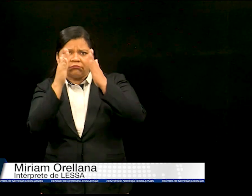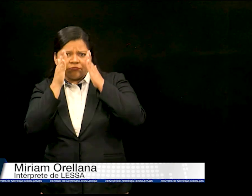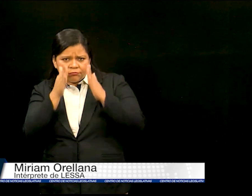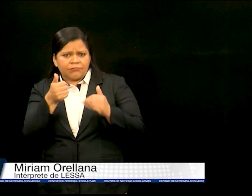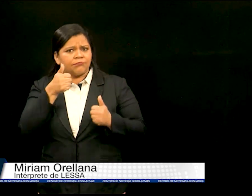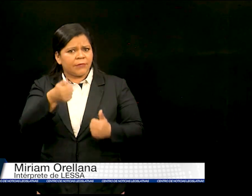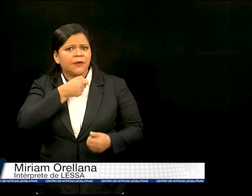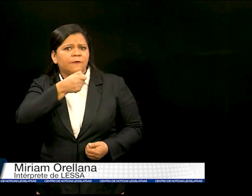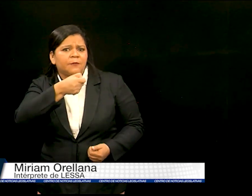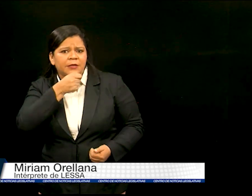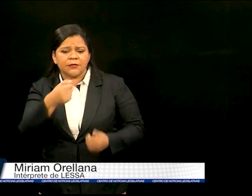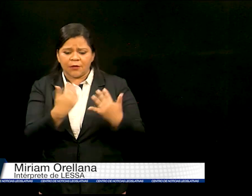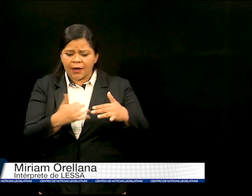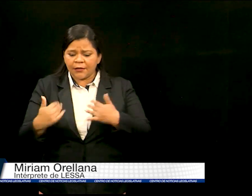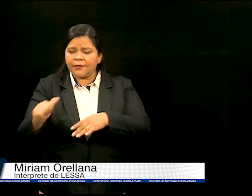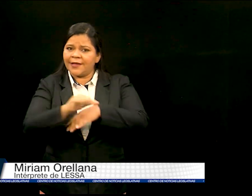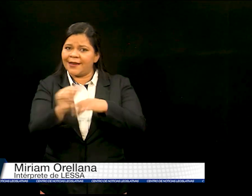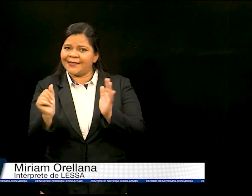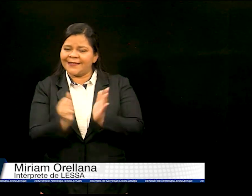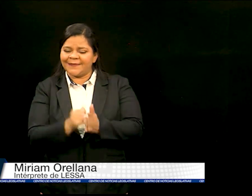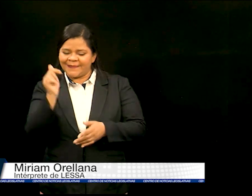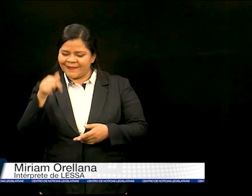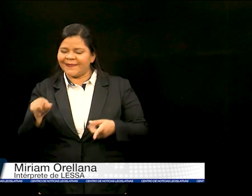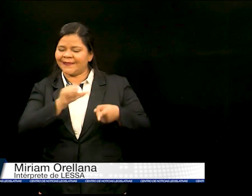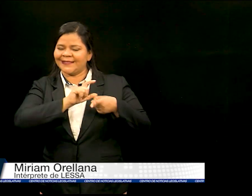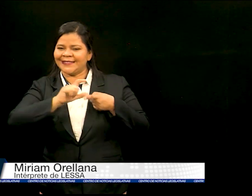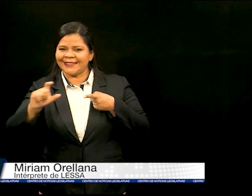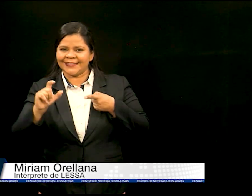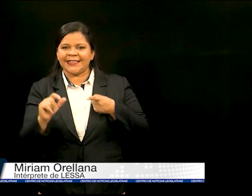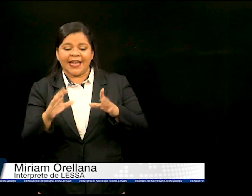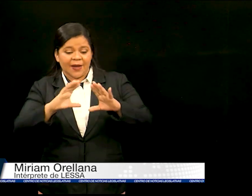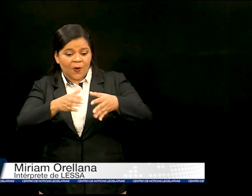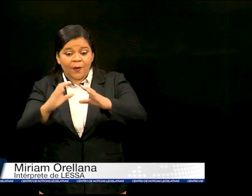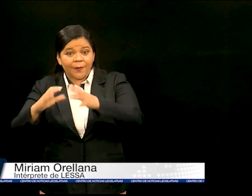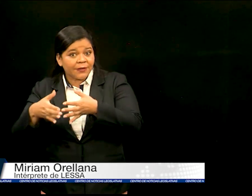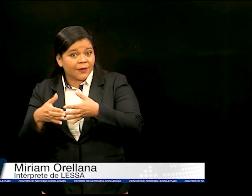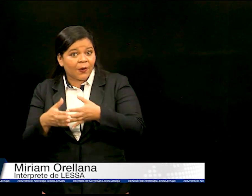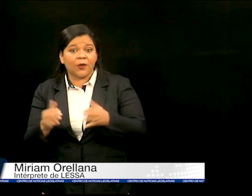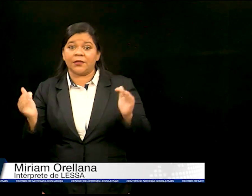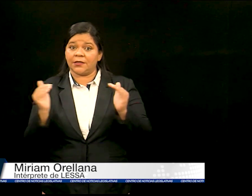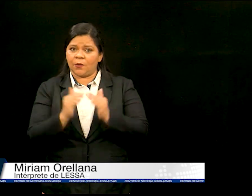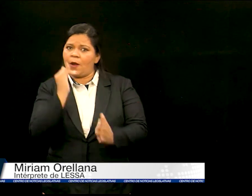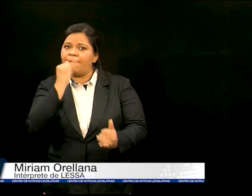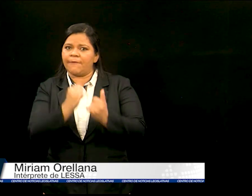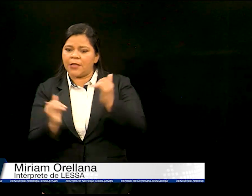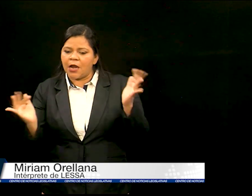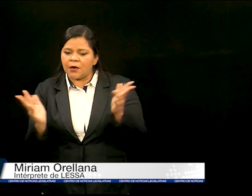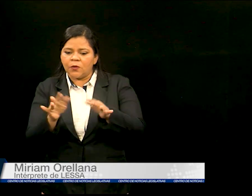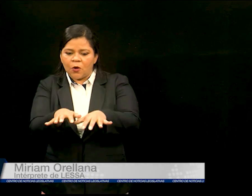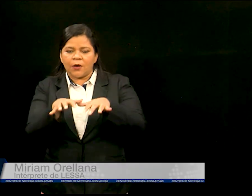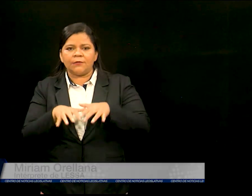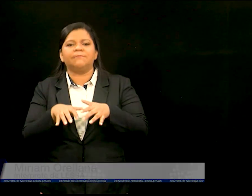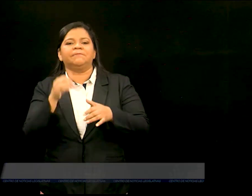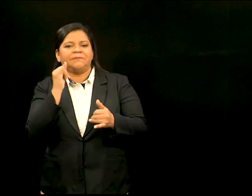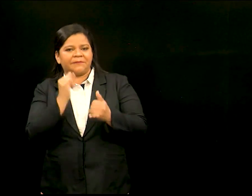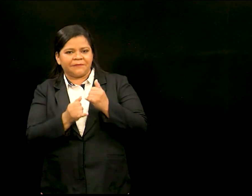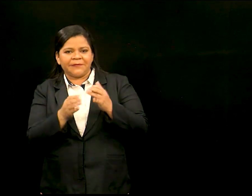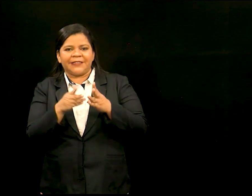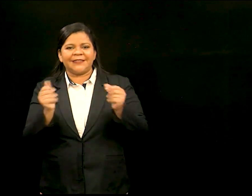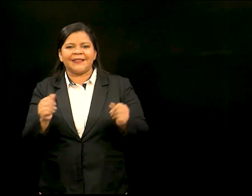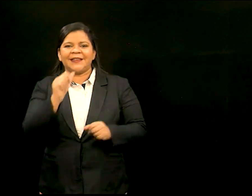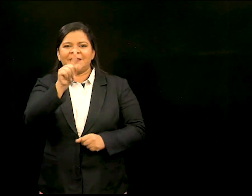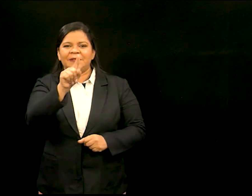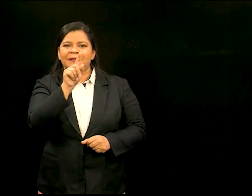informado del acontecer legislativo durante la presente semana en comisiones y su resultado en la sesión plenaria ordinaria número